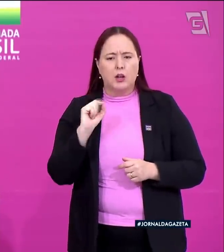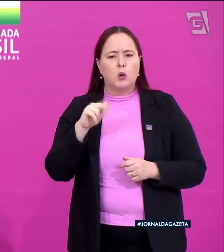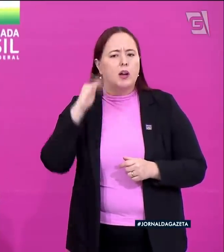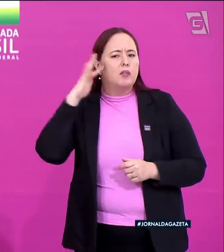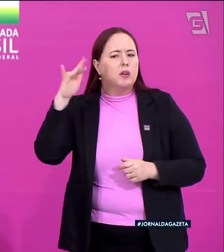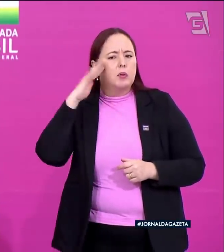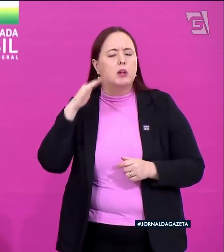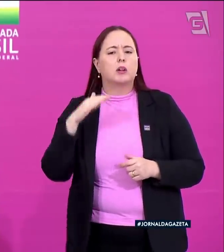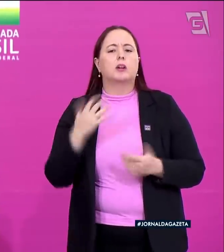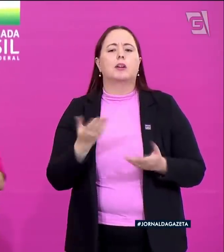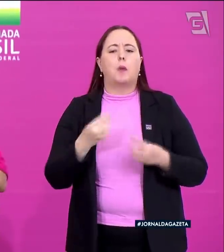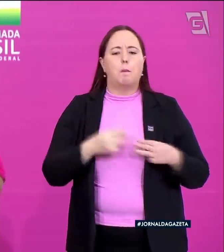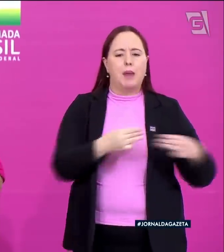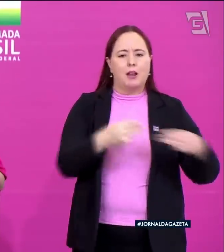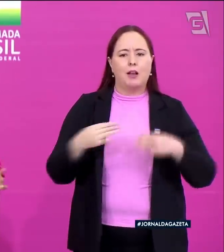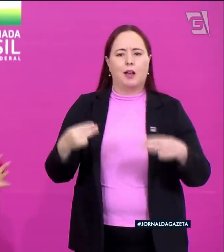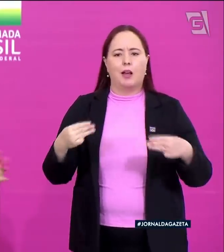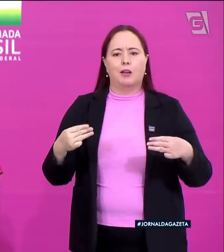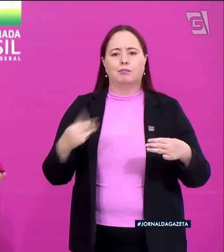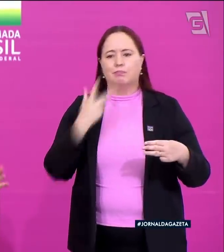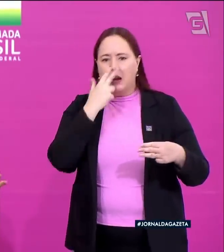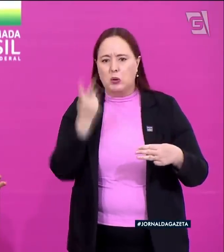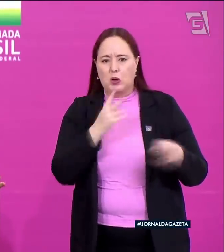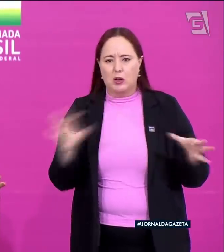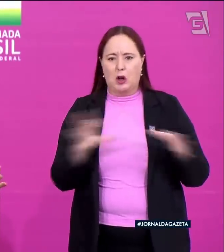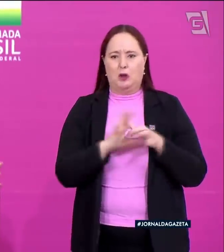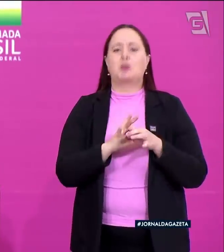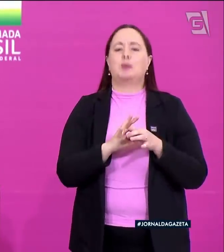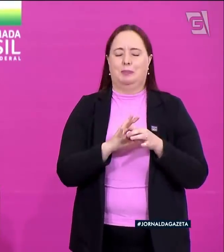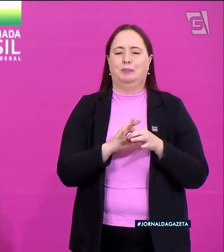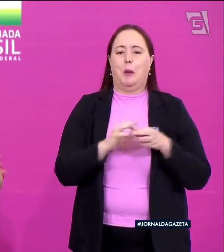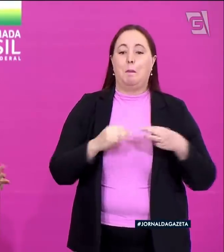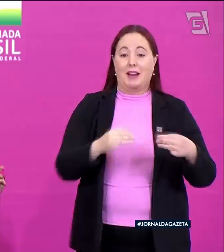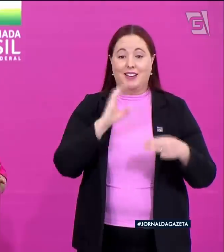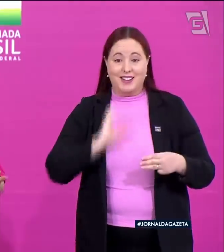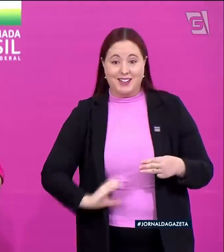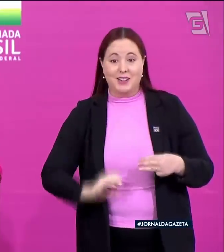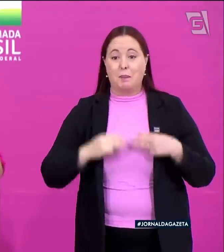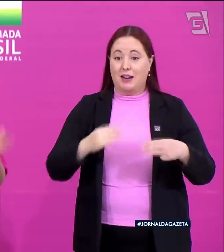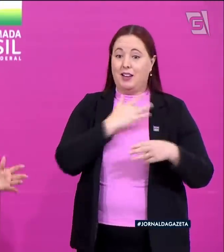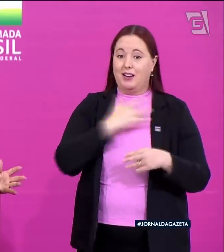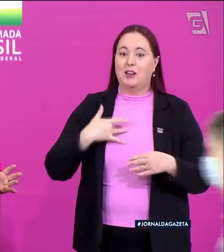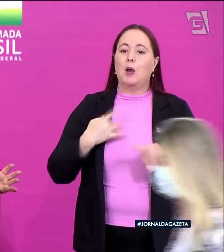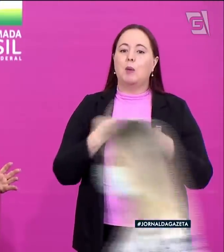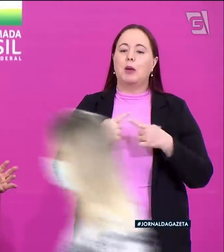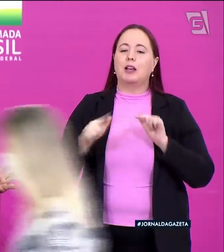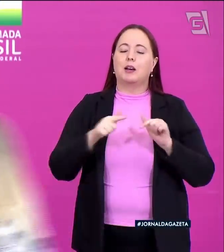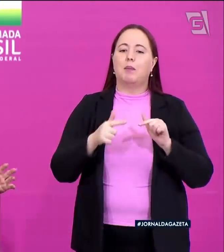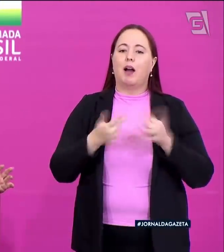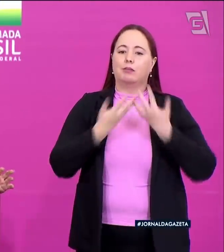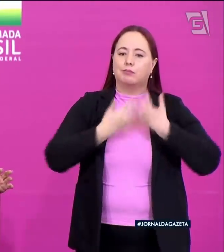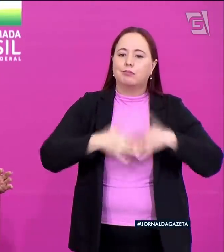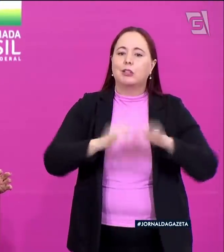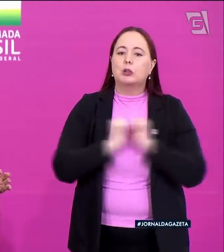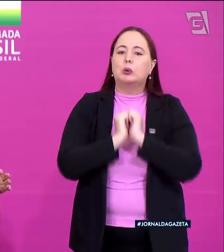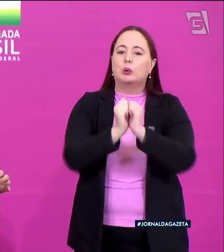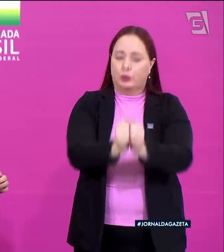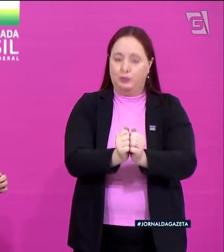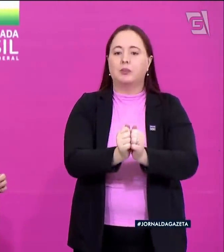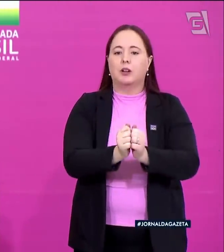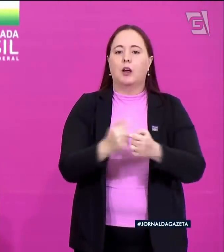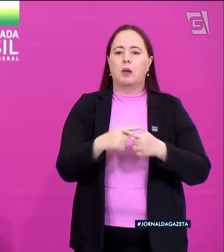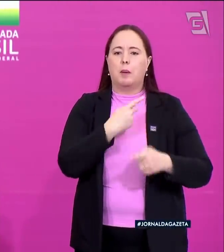imaginar quando começa o Ministério da Mulher e quando termina o Ministério da Cidadania, ou o Ministério da Saúde, ou qualquer outro ministério.